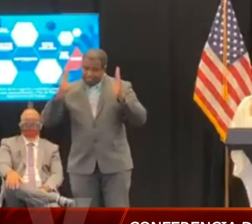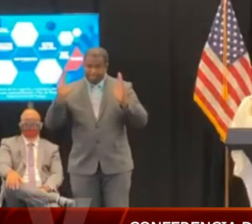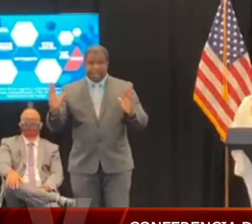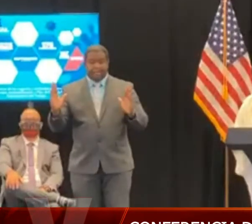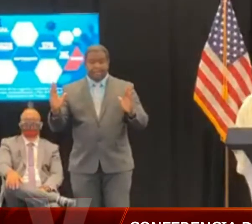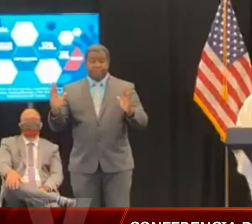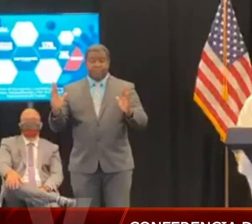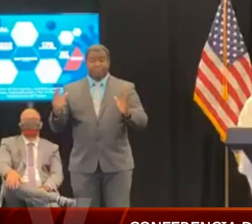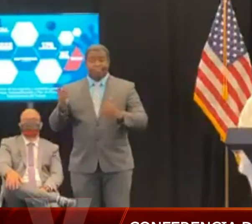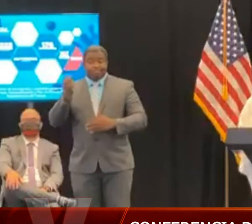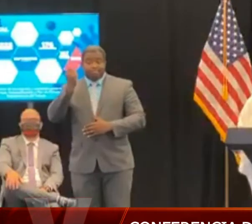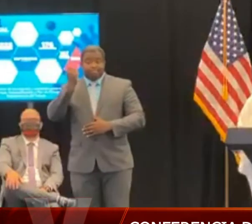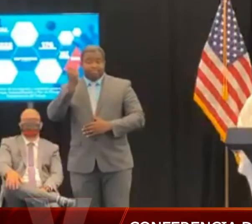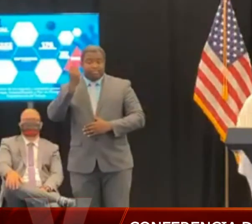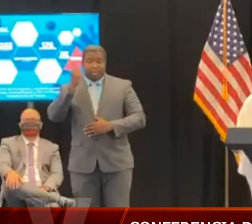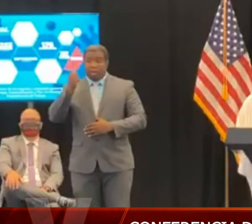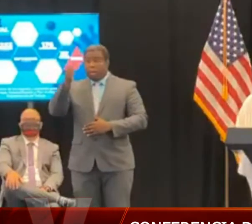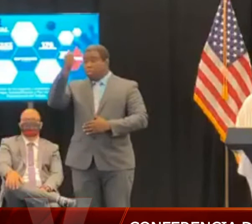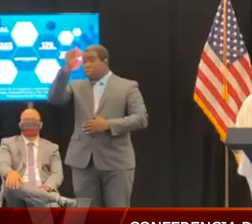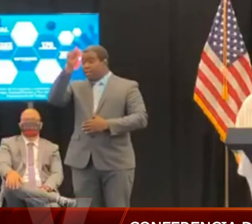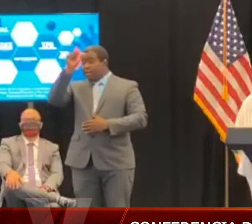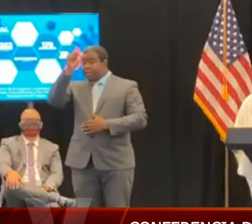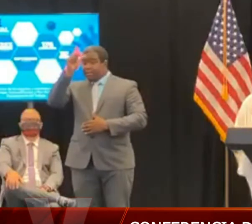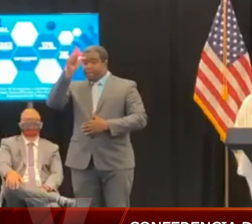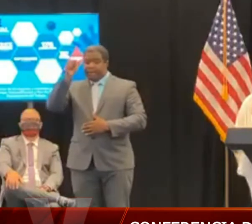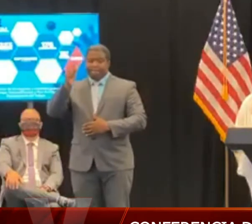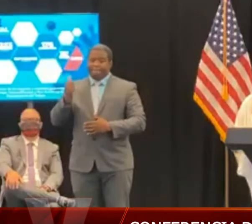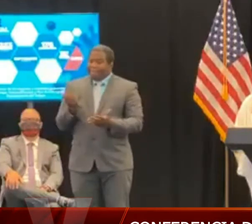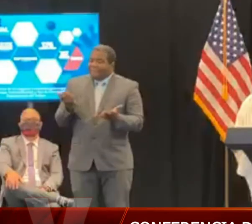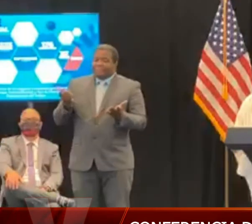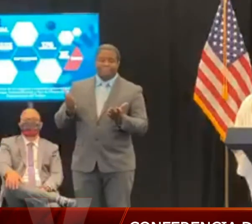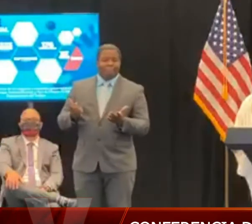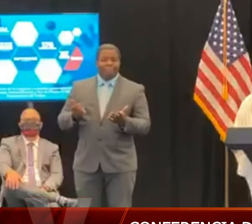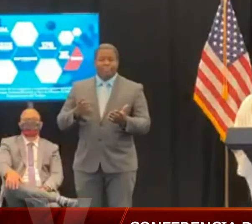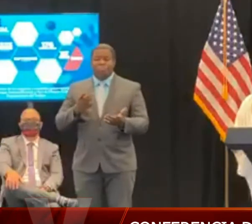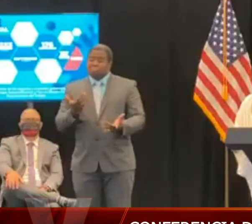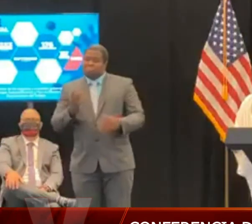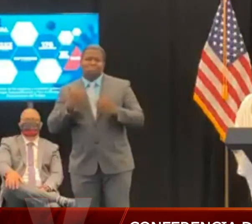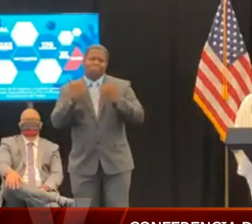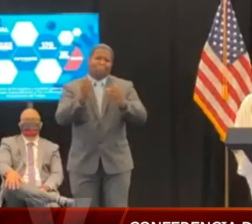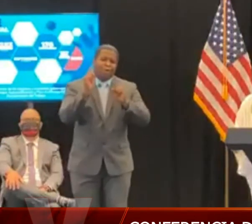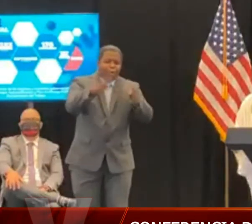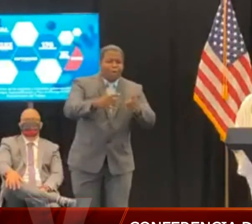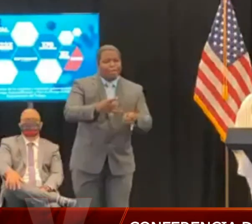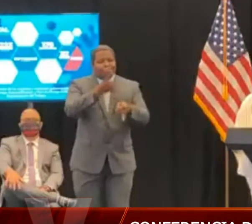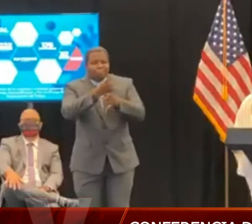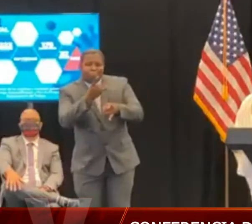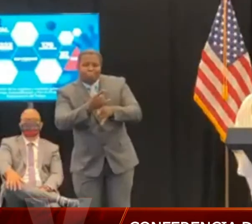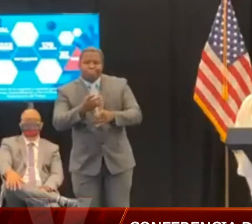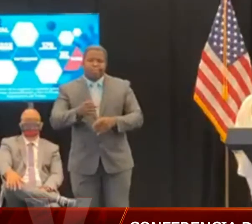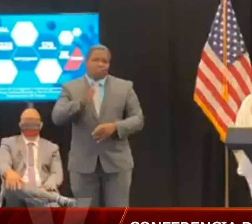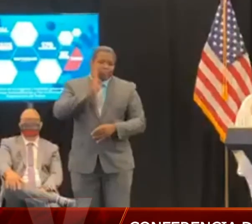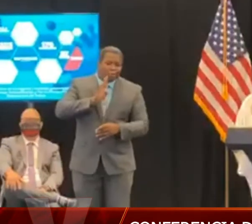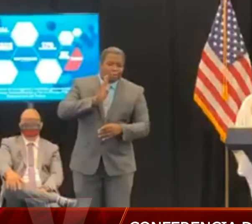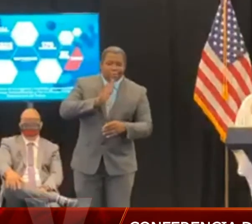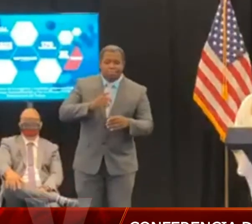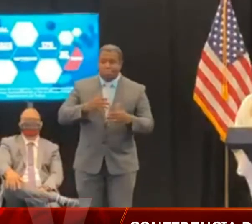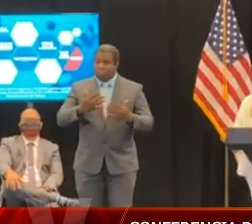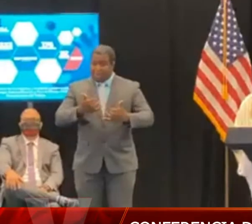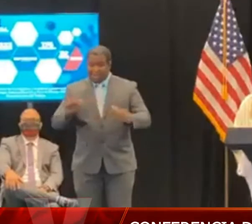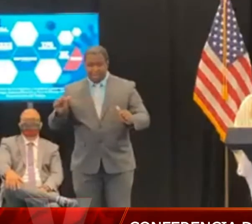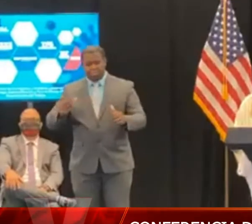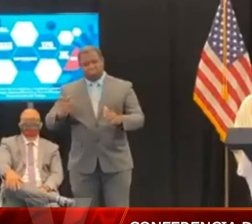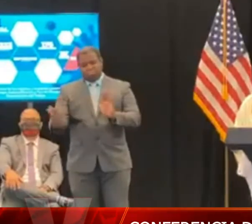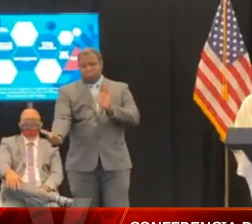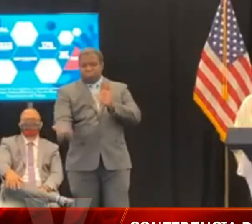y se elimina el lockdown 24-7 de los domingos. Los establecimientos y los lugares que